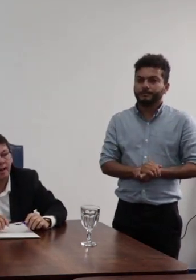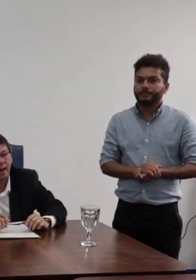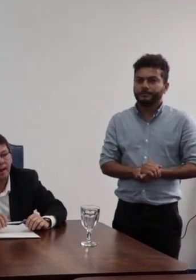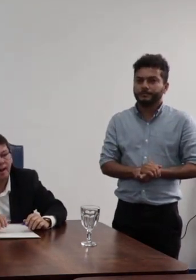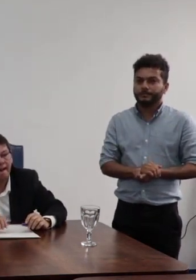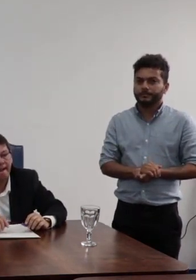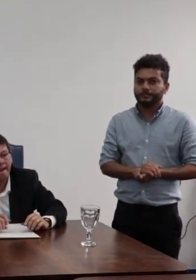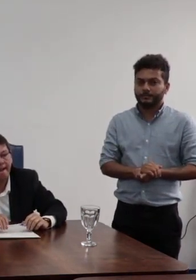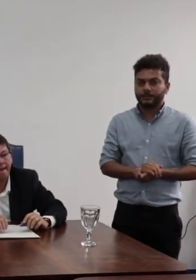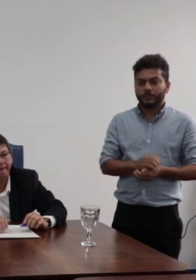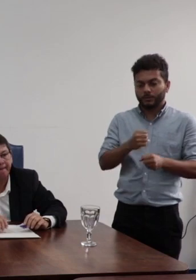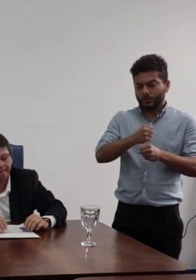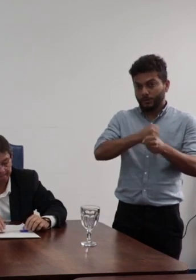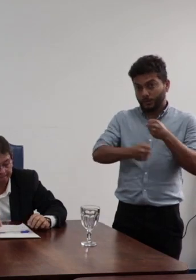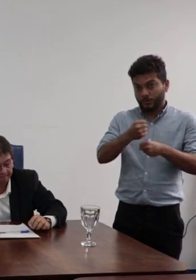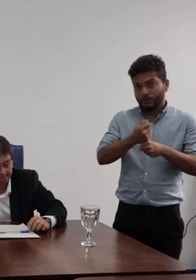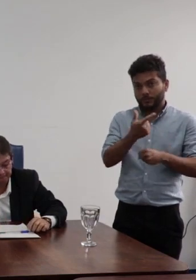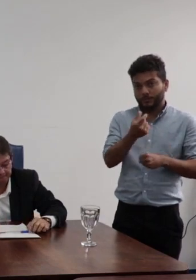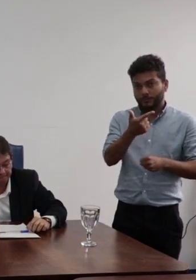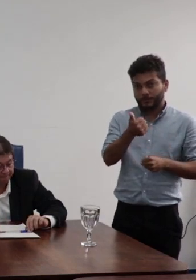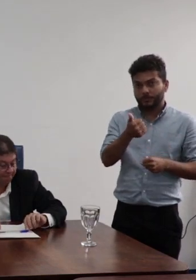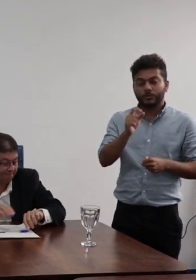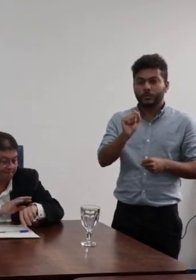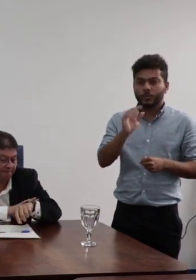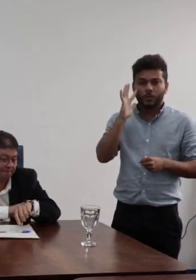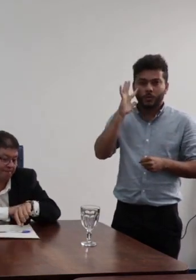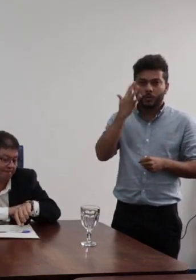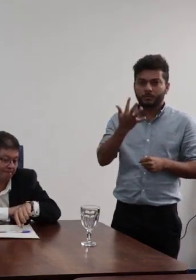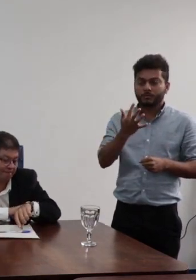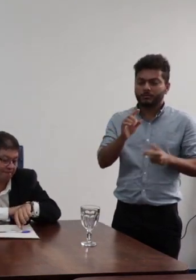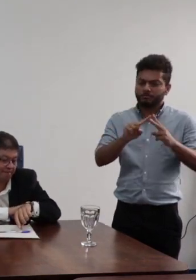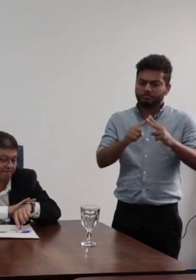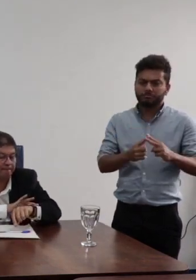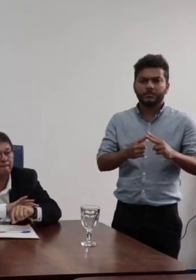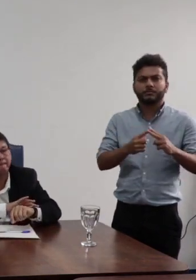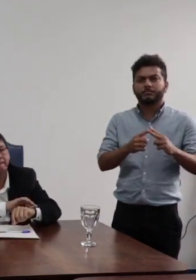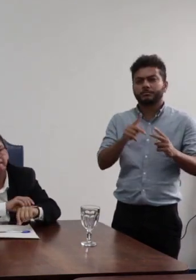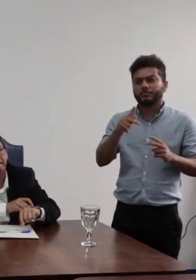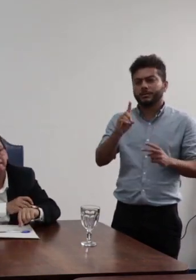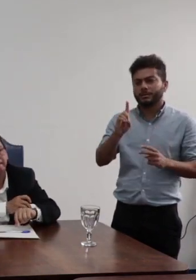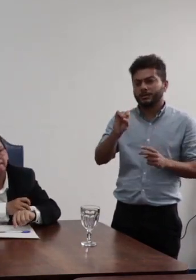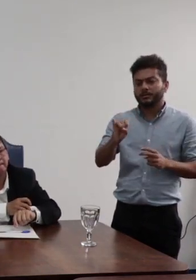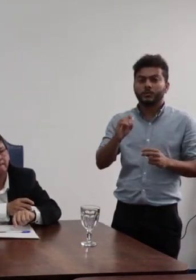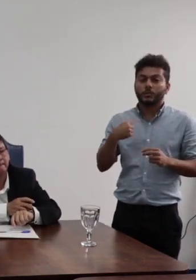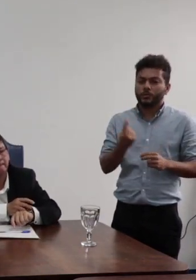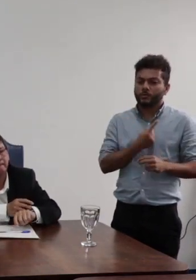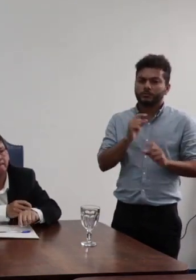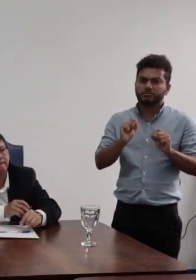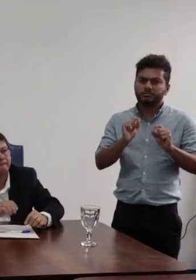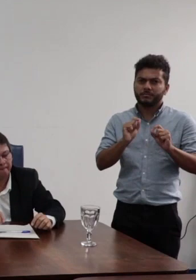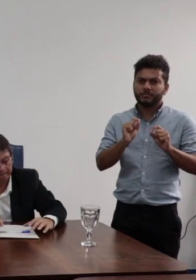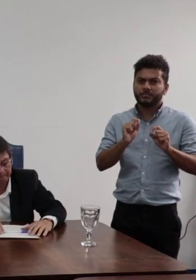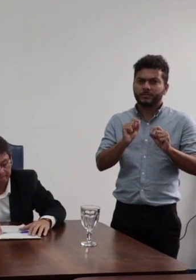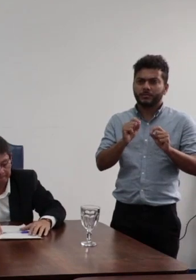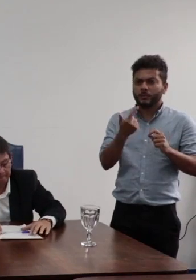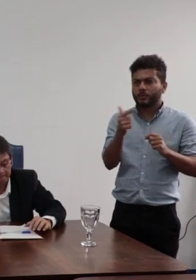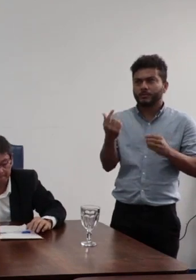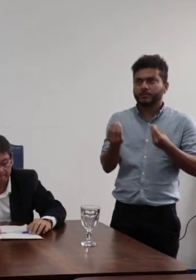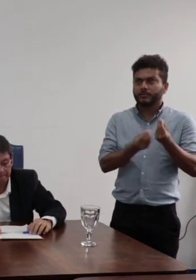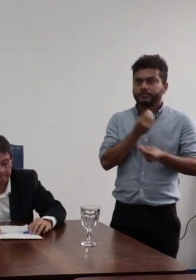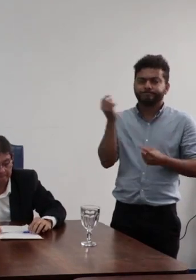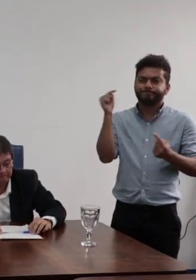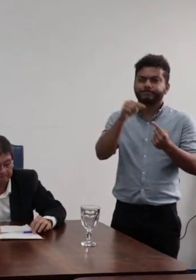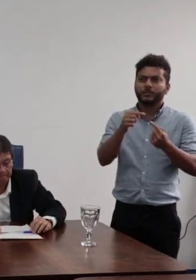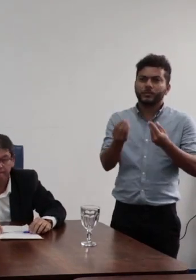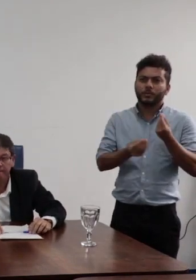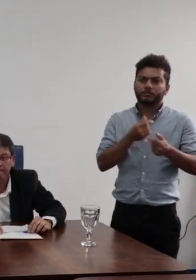para o ano de 2021, a gente, como não aconteceu a revisão, a gente ficou sem as metas pactuadas para aquele